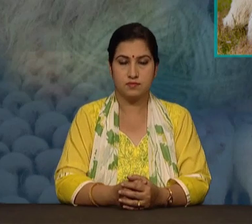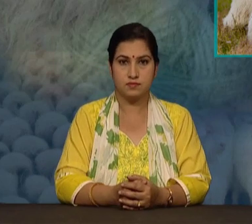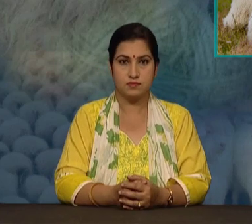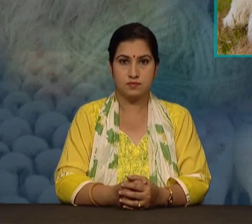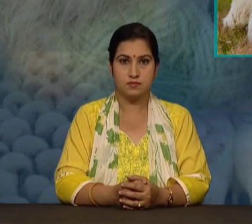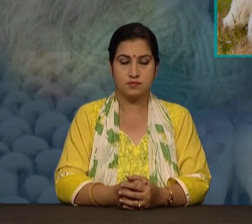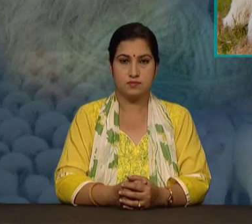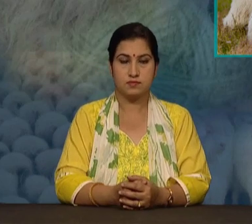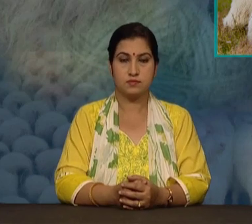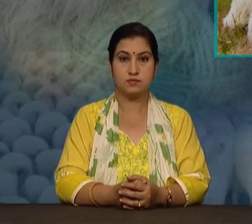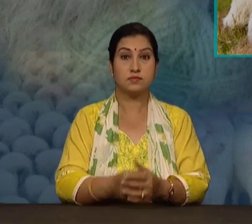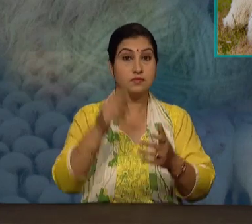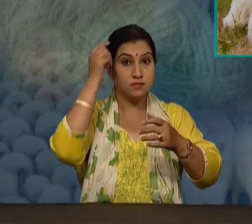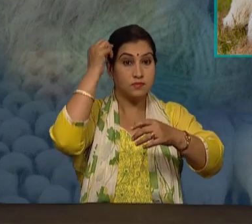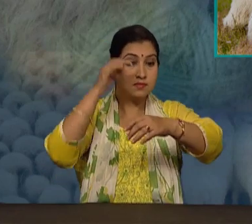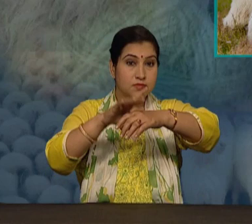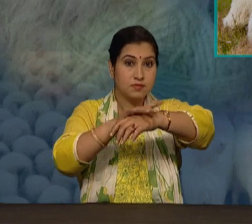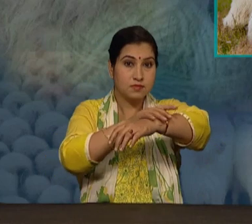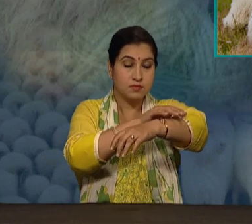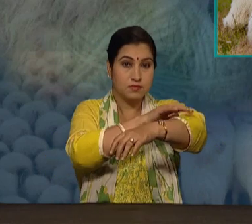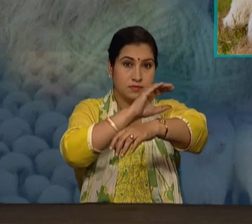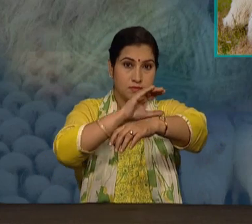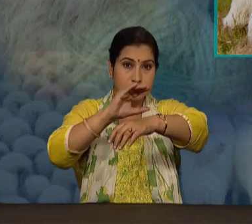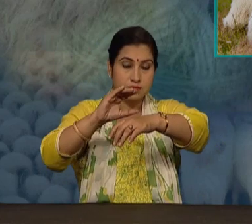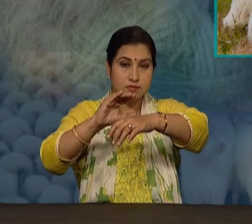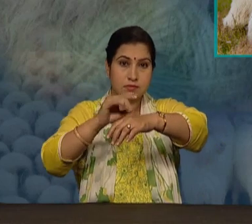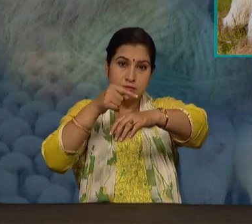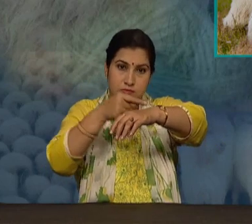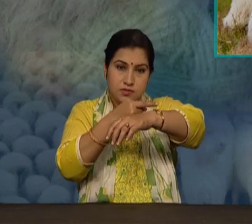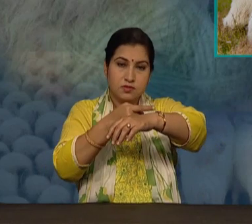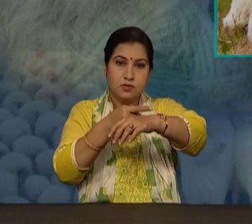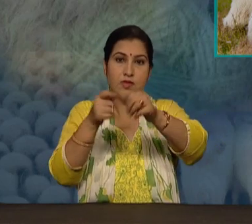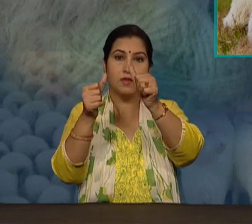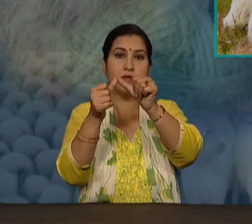इन घने बालों के बीच वायू भर जाती है